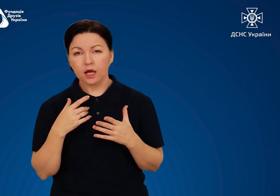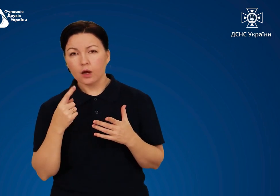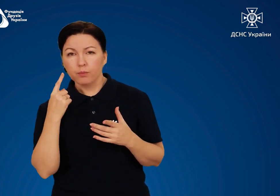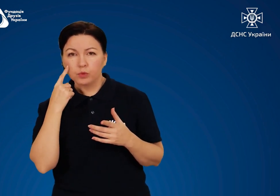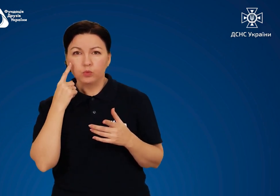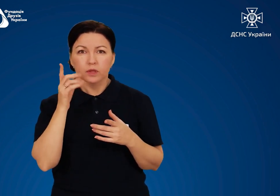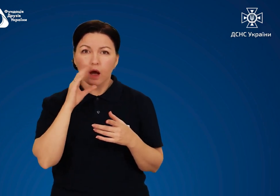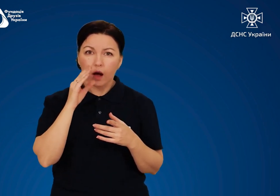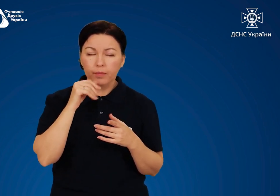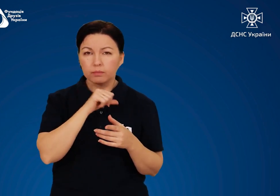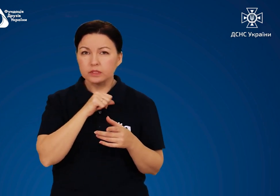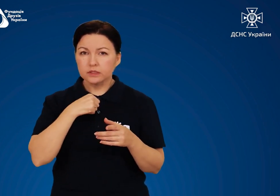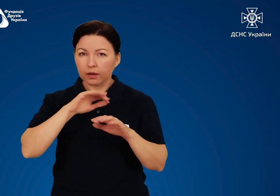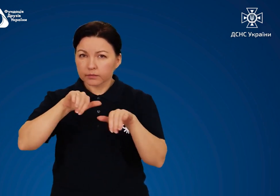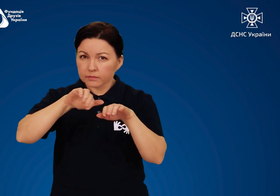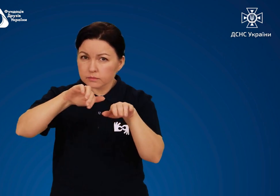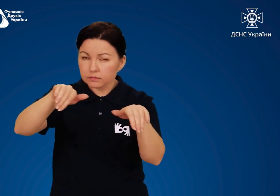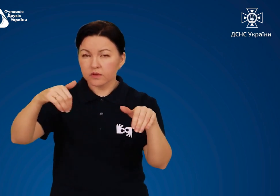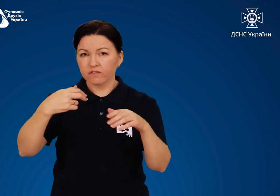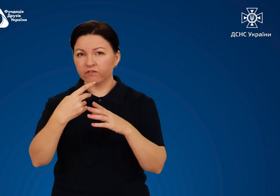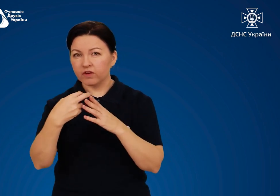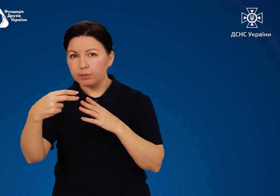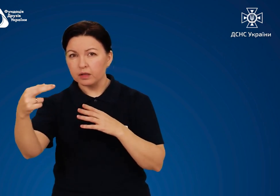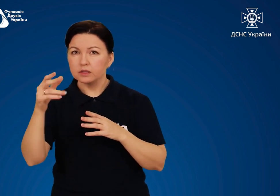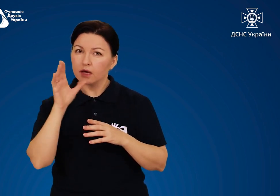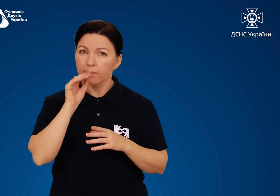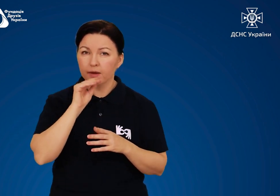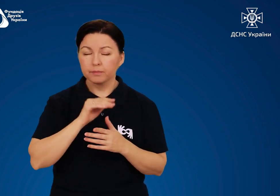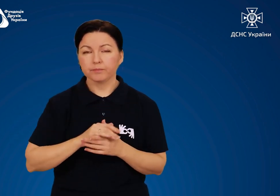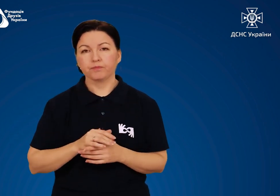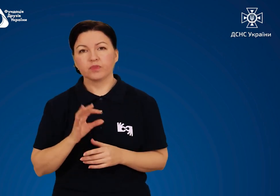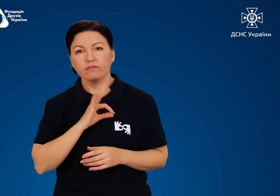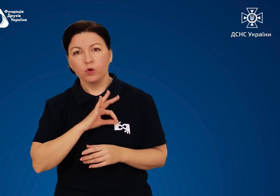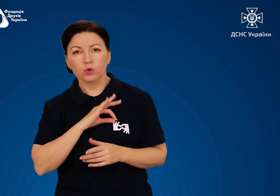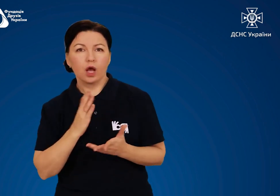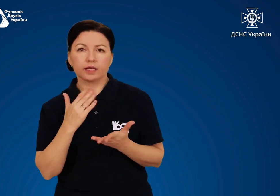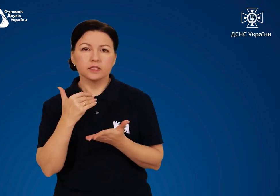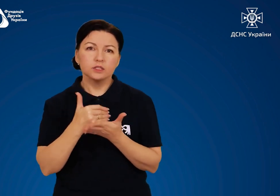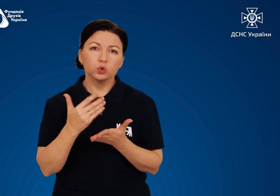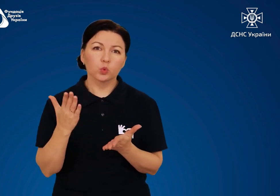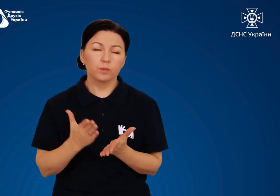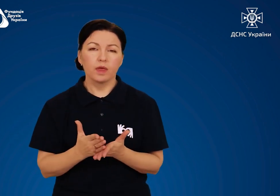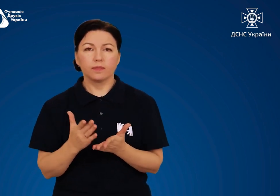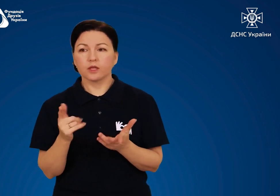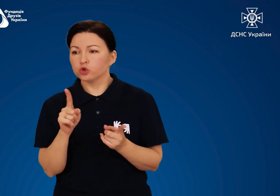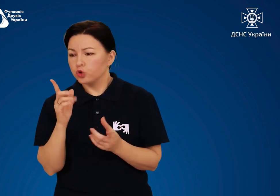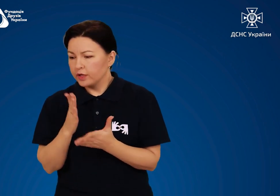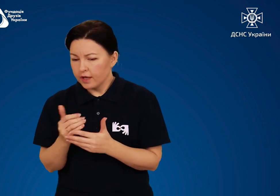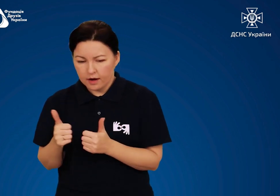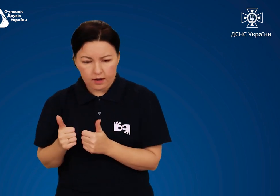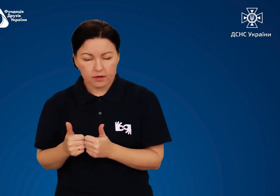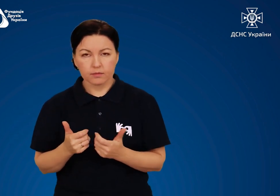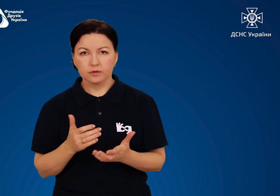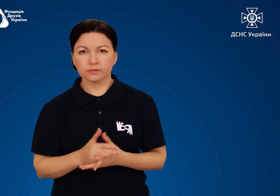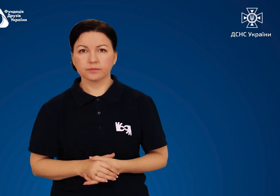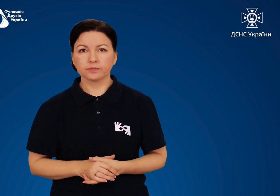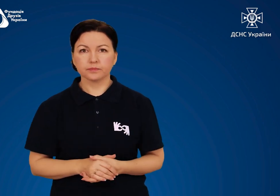вибратися з-під заметів самостійно, використовуючи наявний інструмент і підручні засоби.